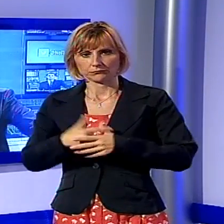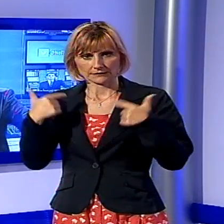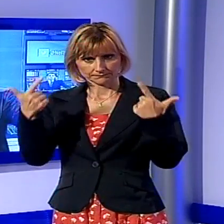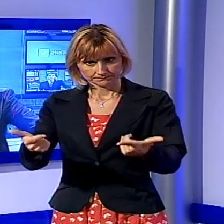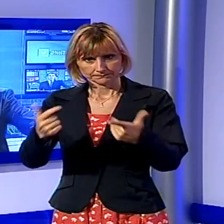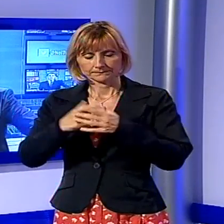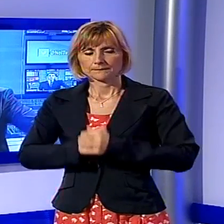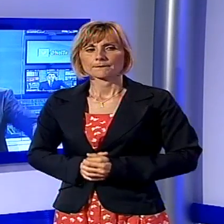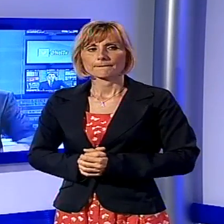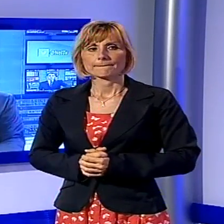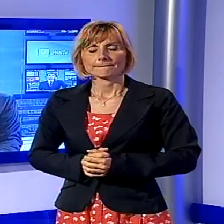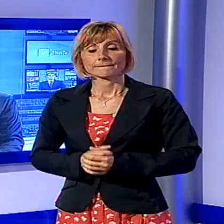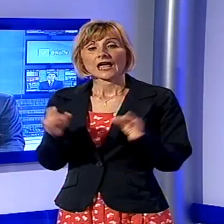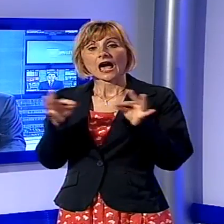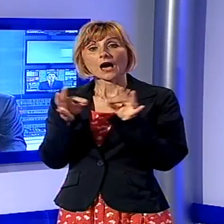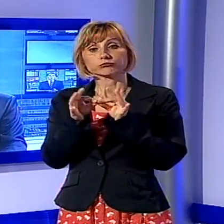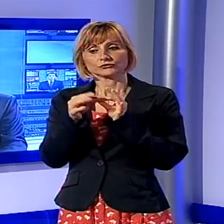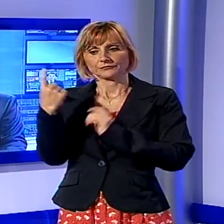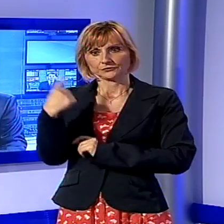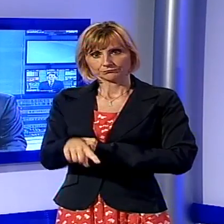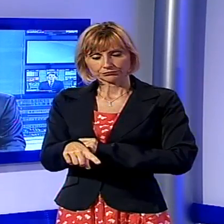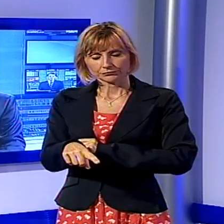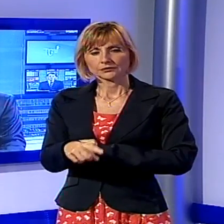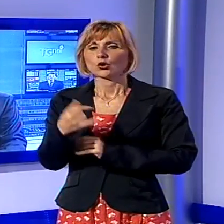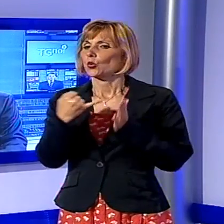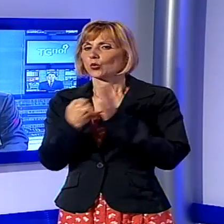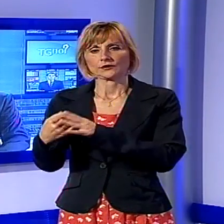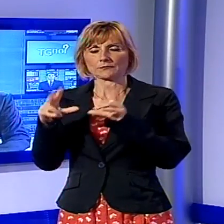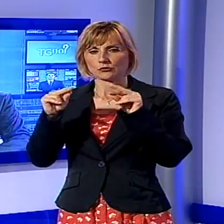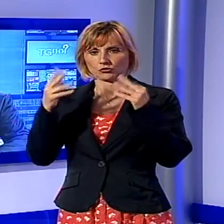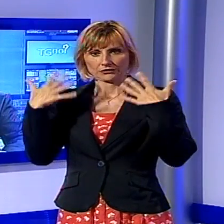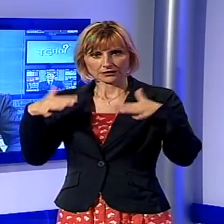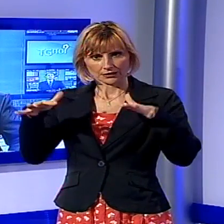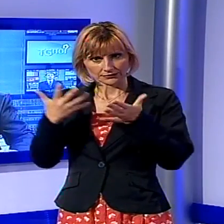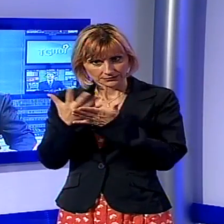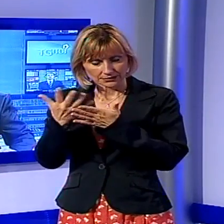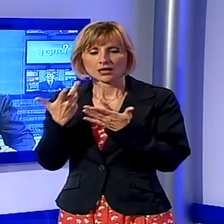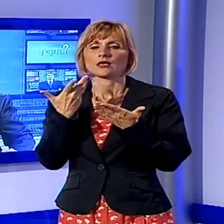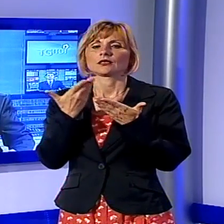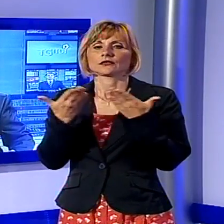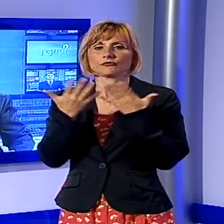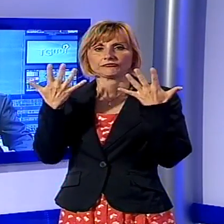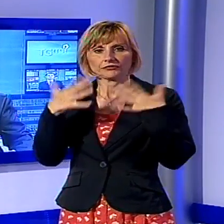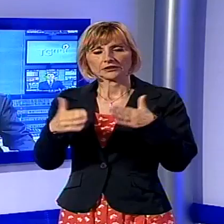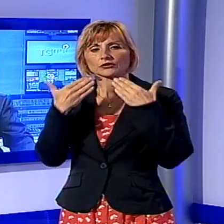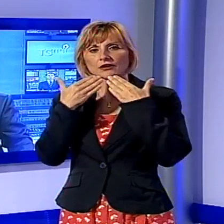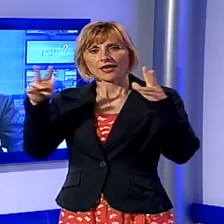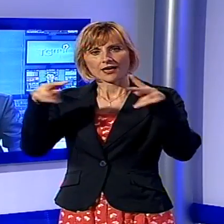E allora con questo appuntamento da non perdere chiudiamo la prima parte del TG Noi, una breve pausa e poi la linea, la pagina